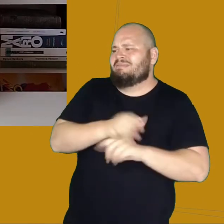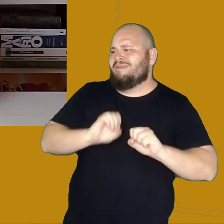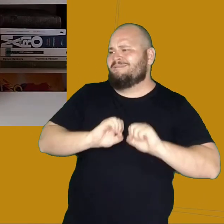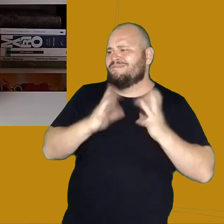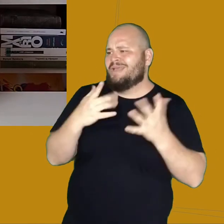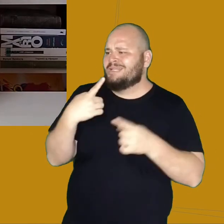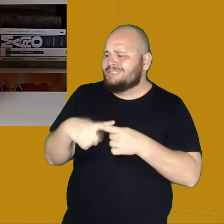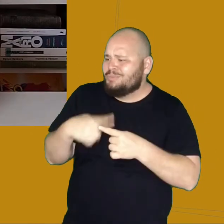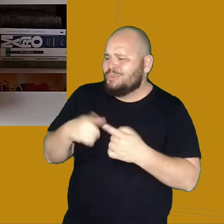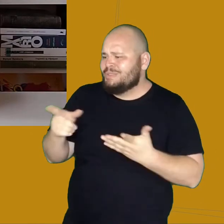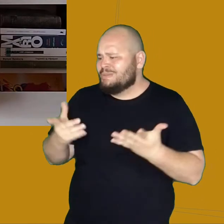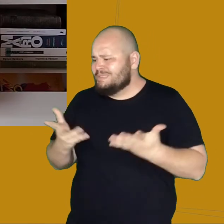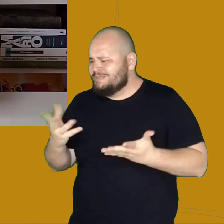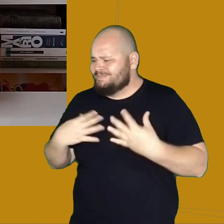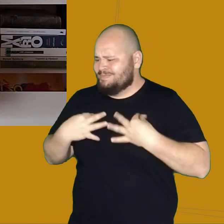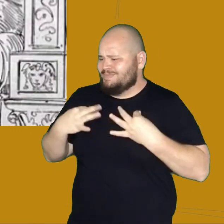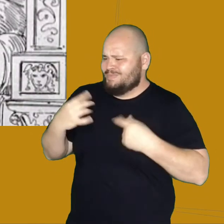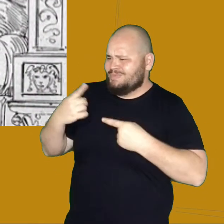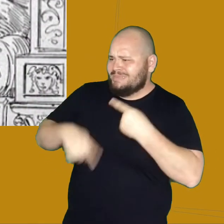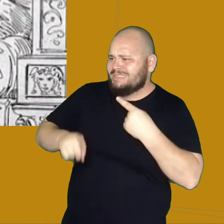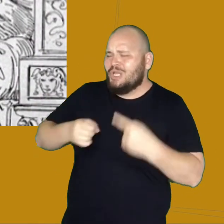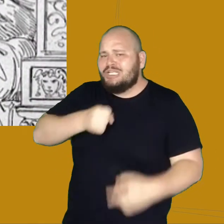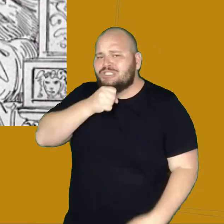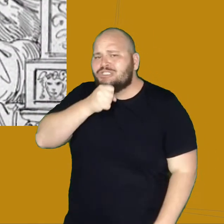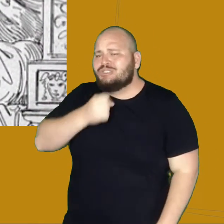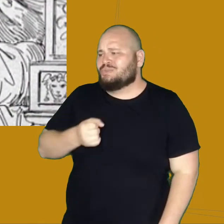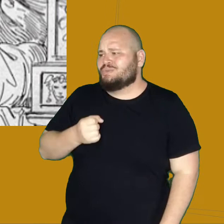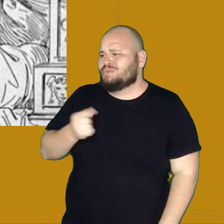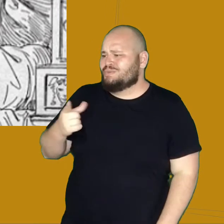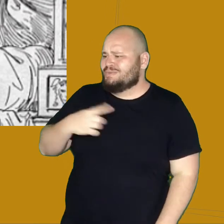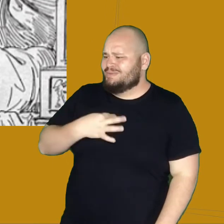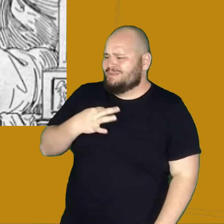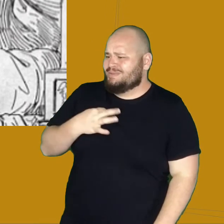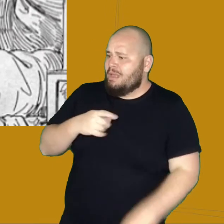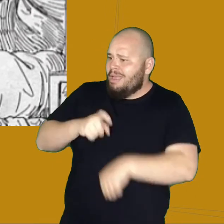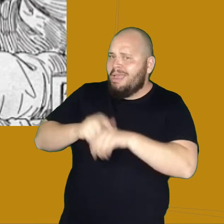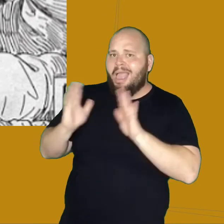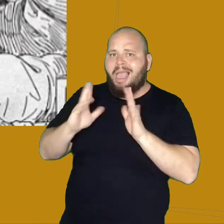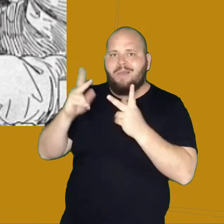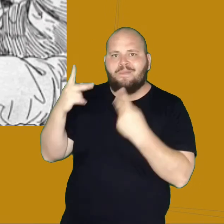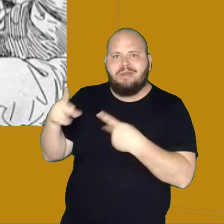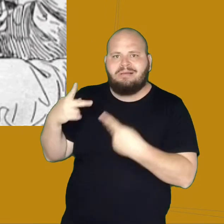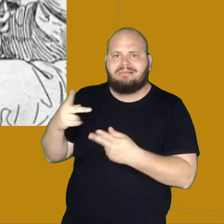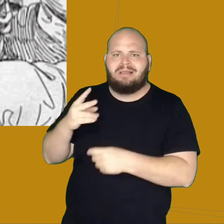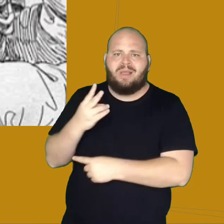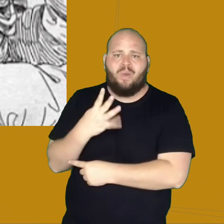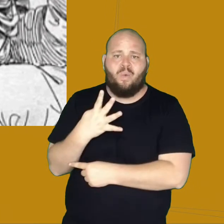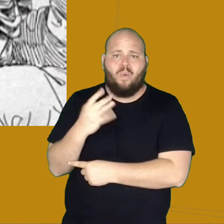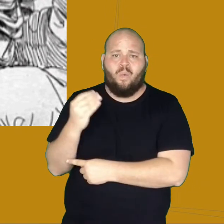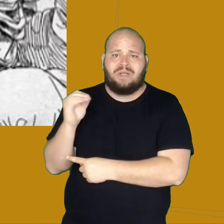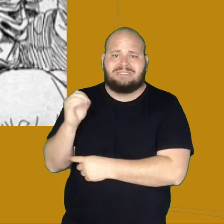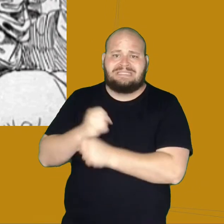porque ele estava trajado à antiga. Ou seja, ele estava com as roupas da sua época, de 400 anos antes de Cristo.